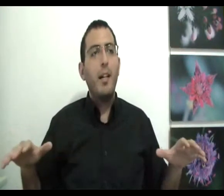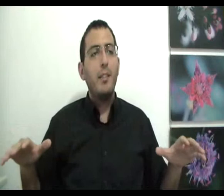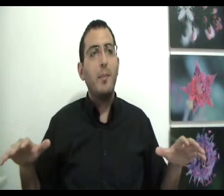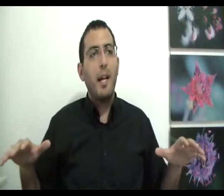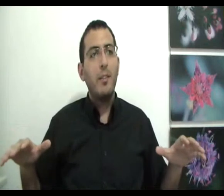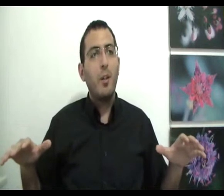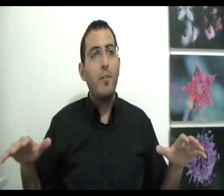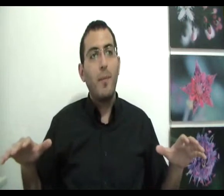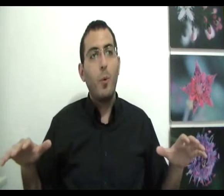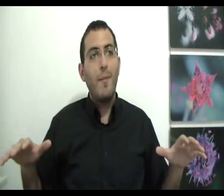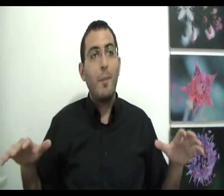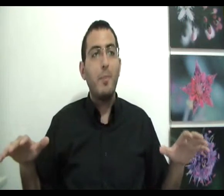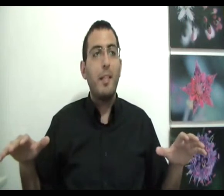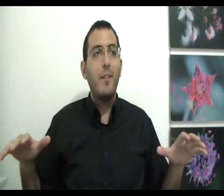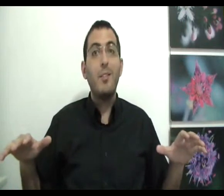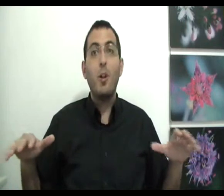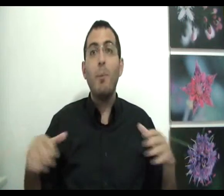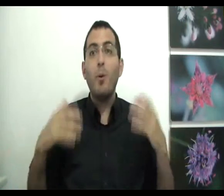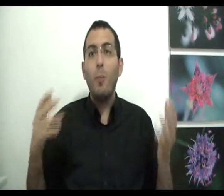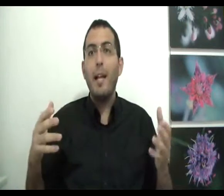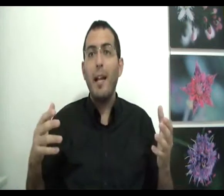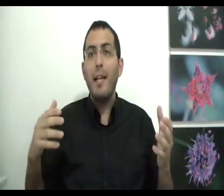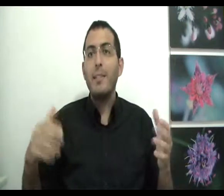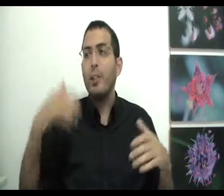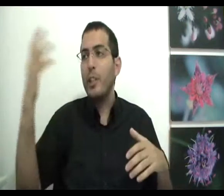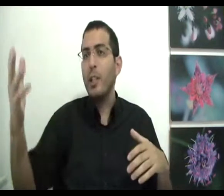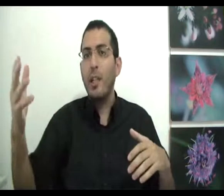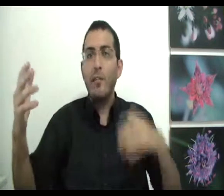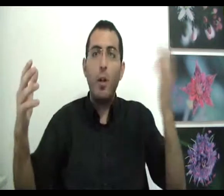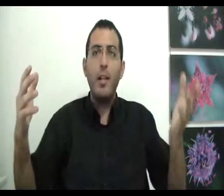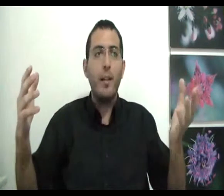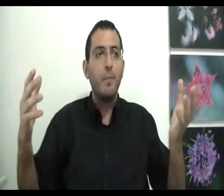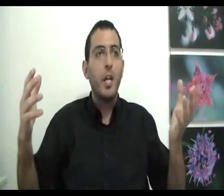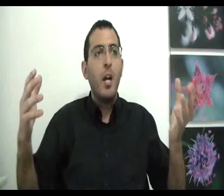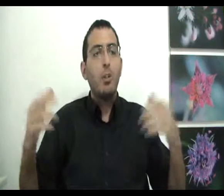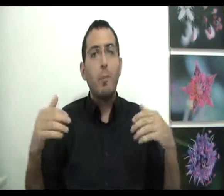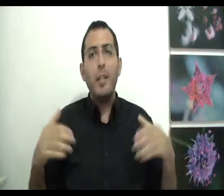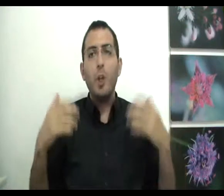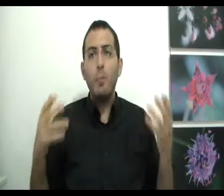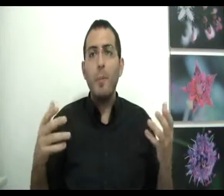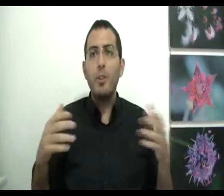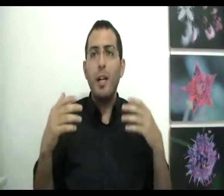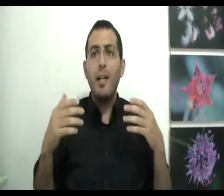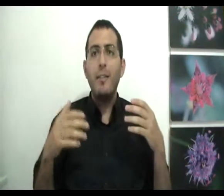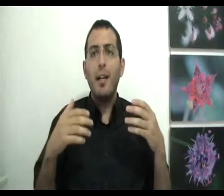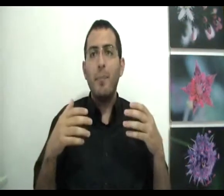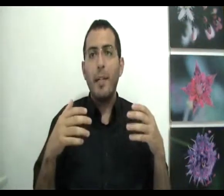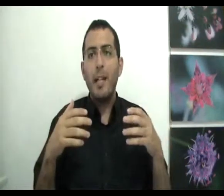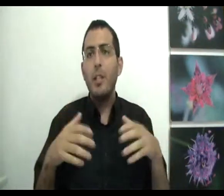אחד שמאחד את כל הדברים כולם הפרספקטיבה הזאת לא ברור בכלל איך זה שיש אני ולא אני זאת אומרת שעוד פעם יש את העניין של